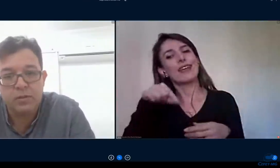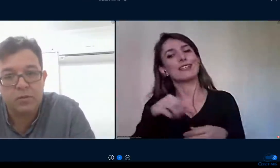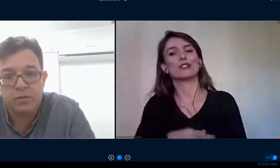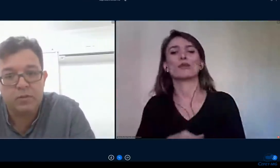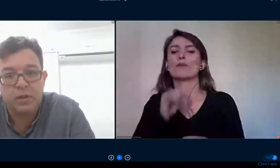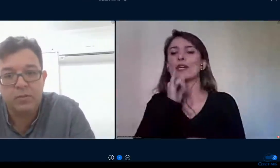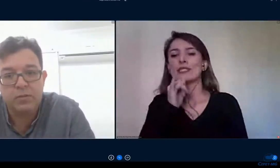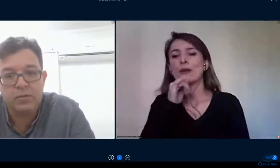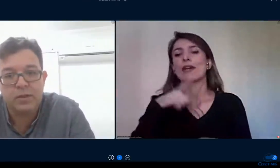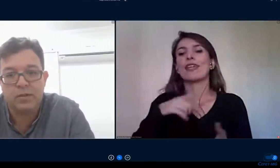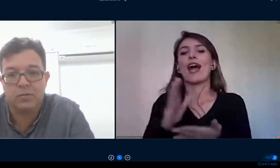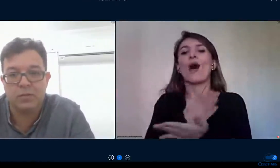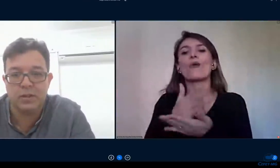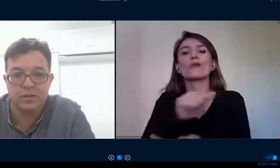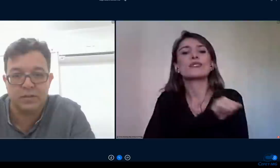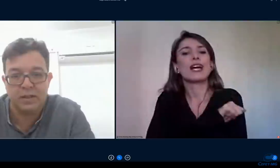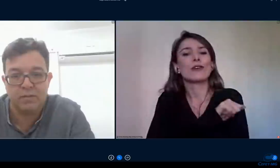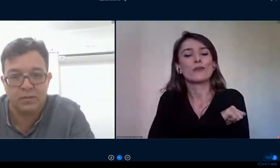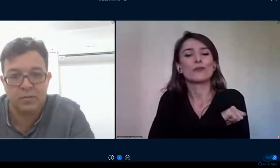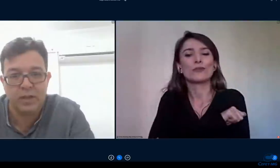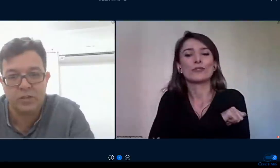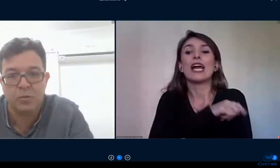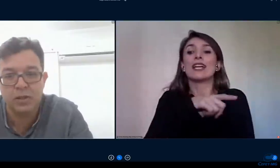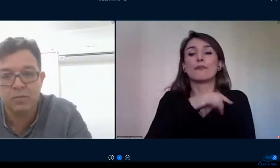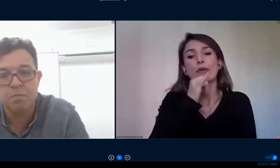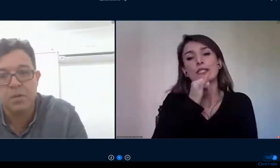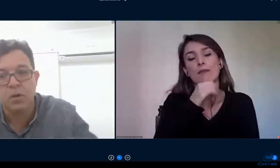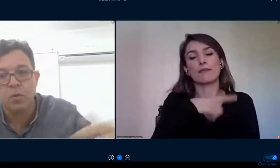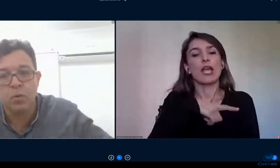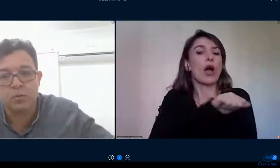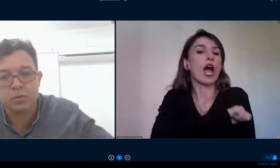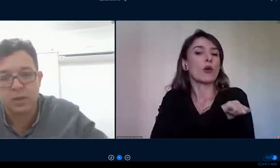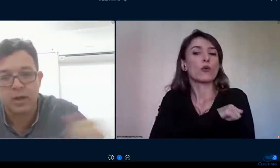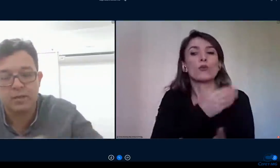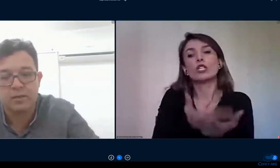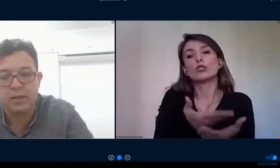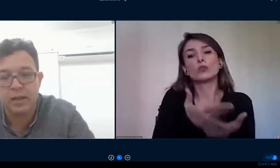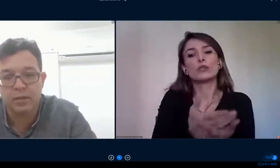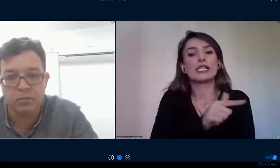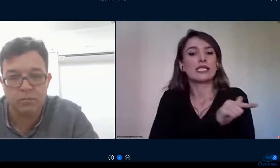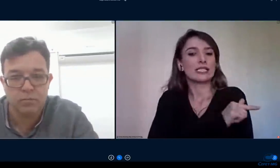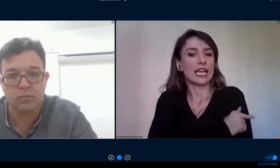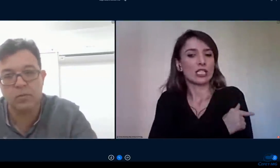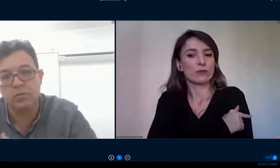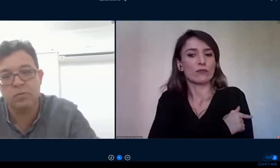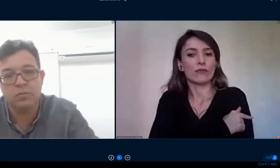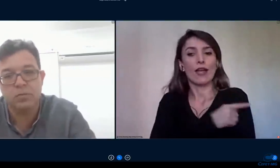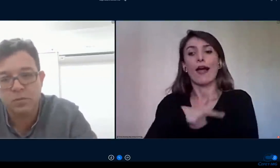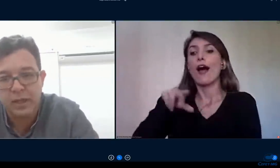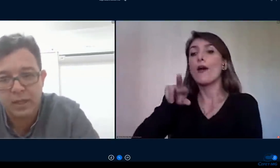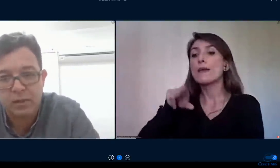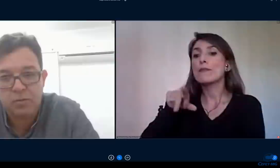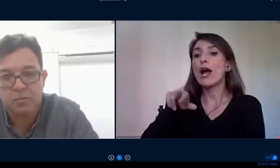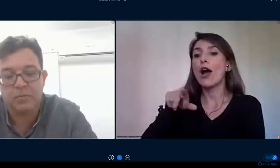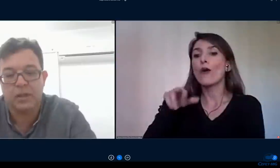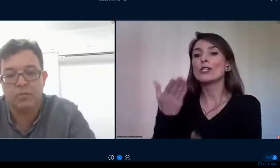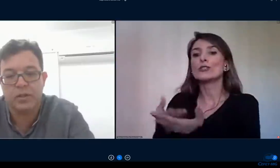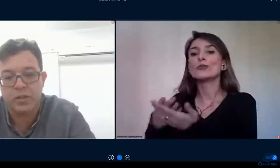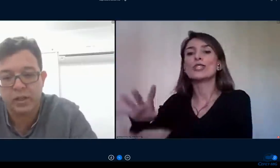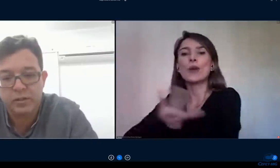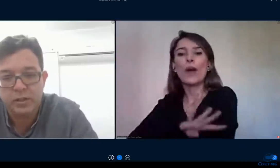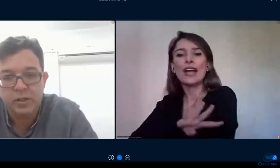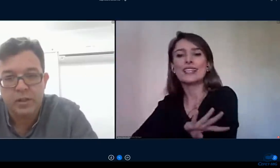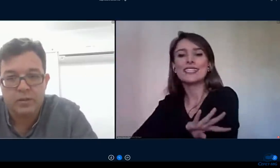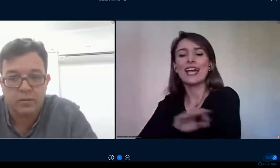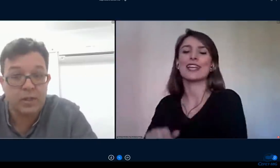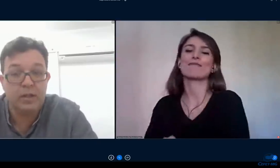computadores com os irmãos tem um estudante que está no sétimo ano o outro na quarta série e um técnico com